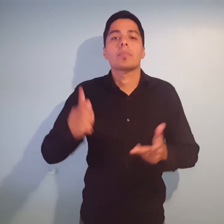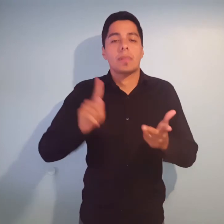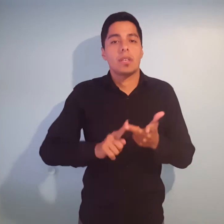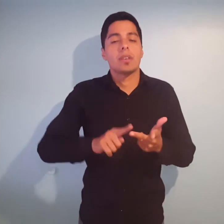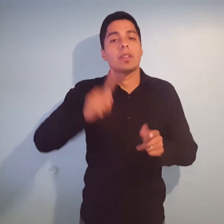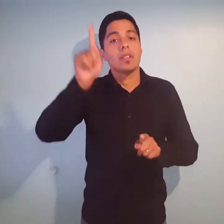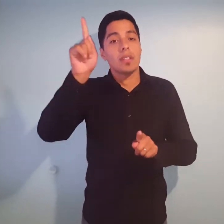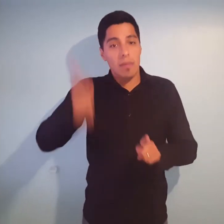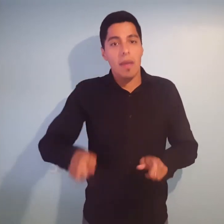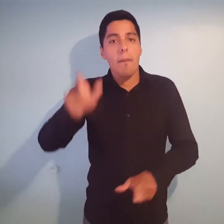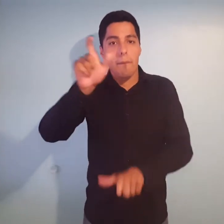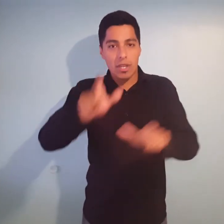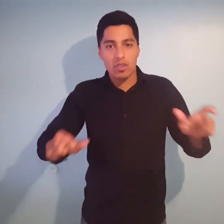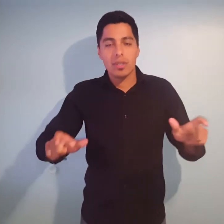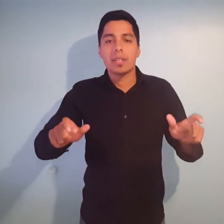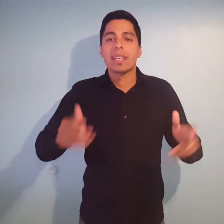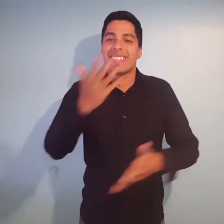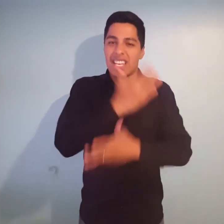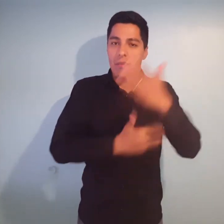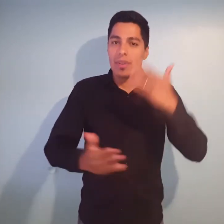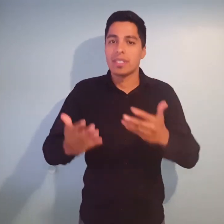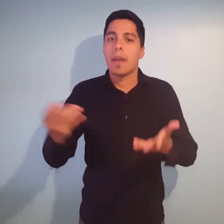personas con discapacidad que reciben la Asignación Universal por Hijo.